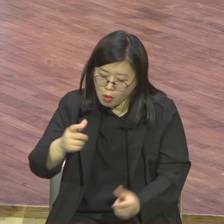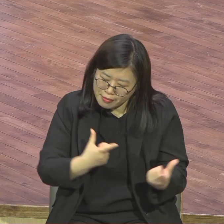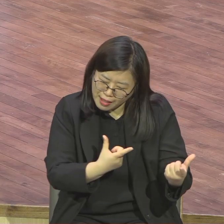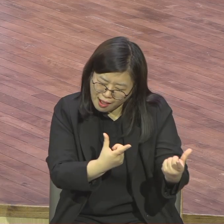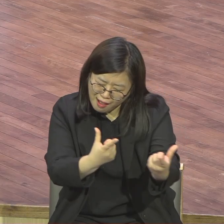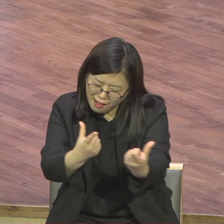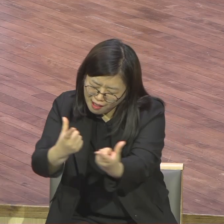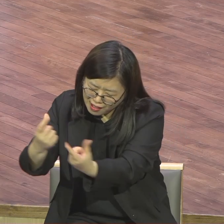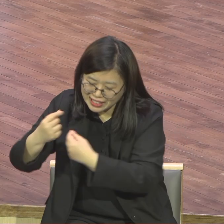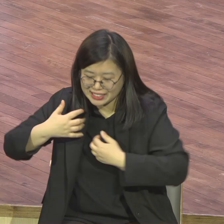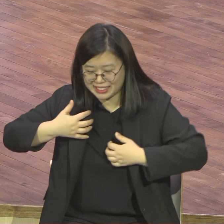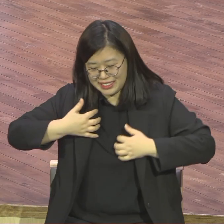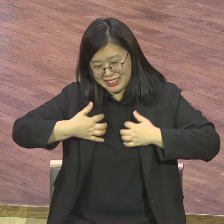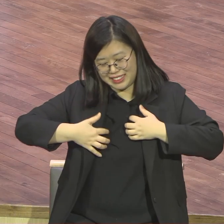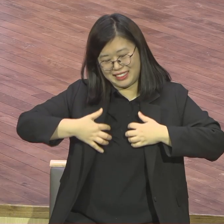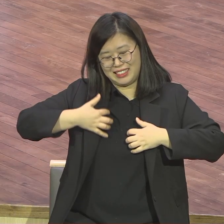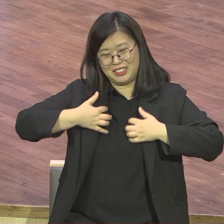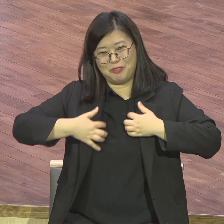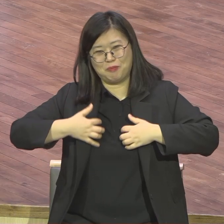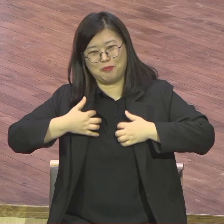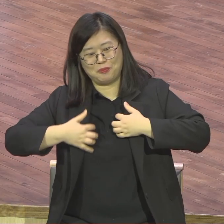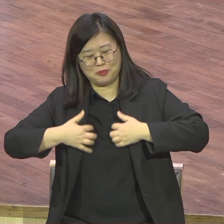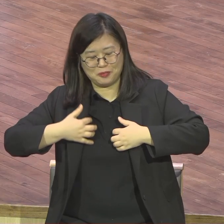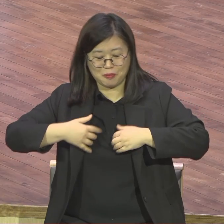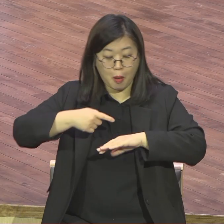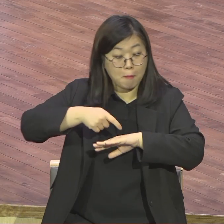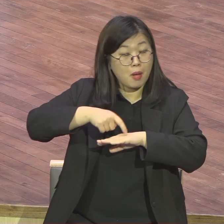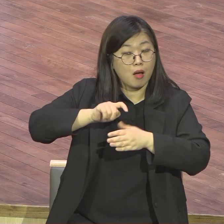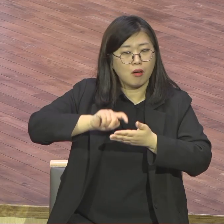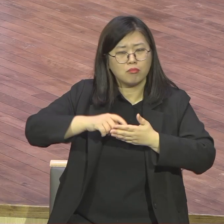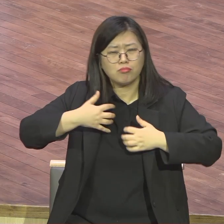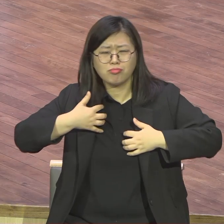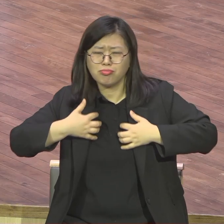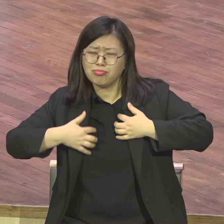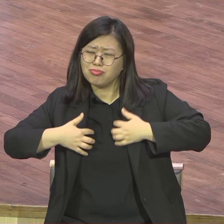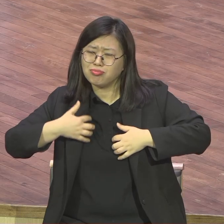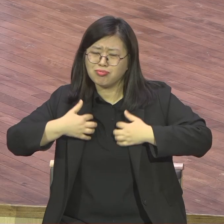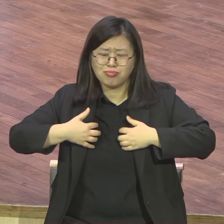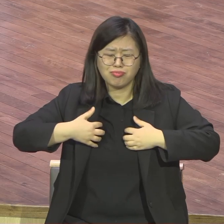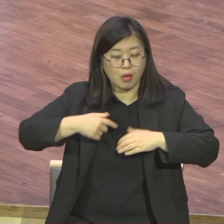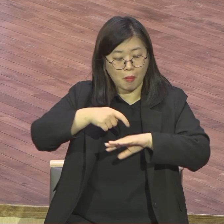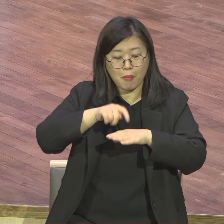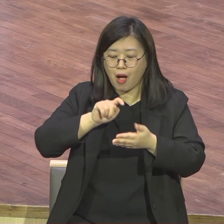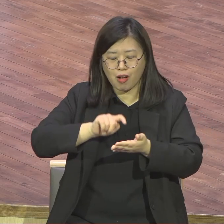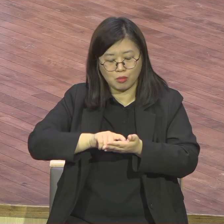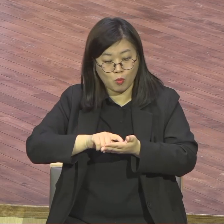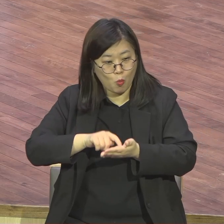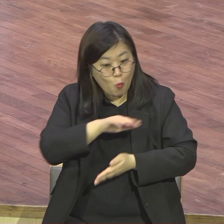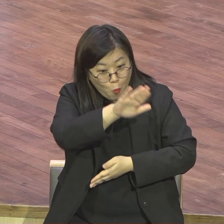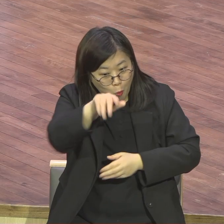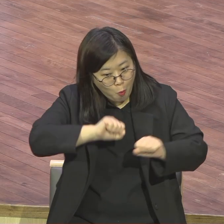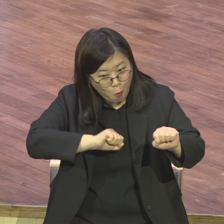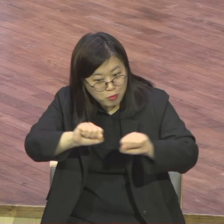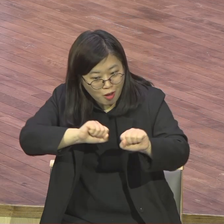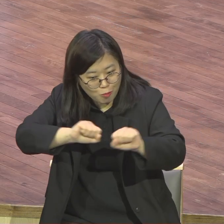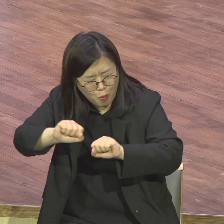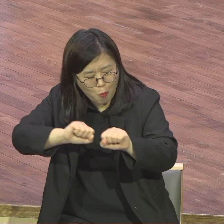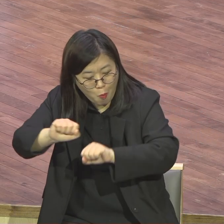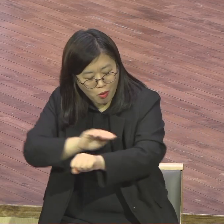너무 감사함으로 한마디에 부정적인 말도 없이 너무 감사함으로 다들 이렇게